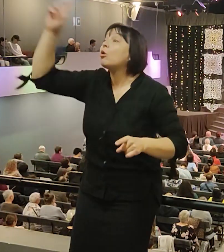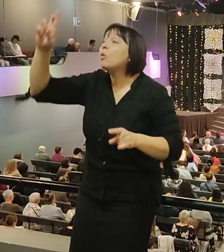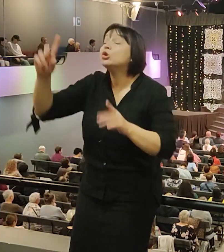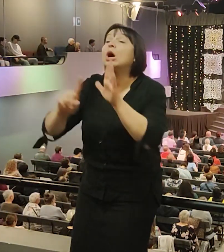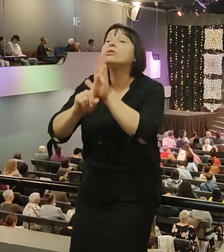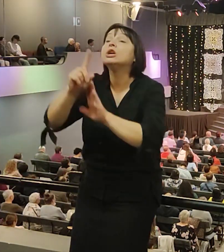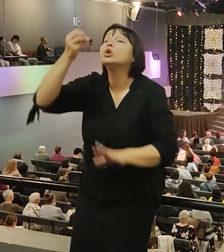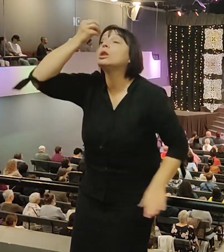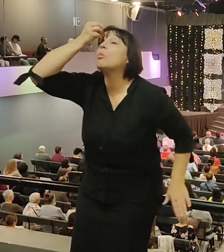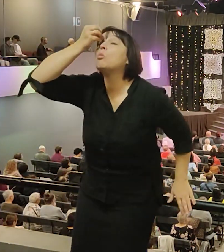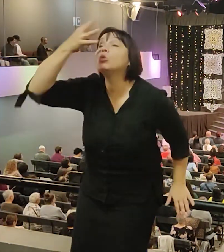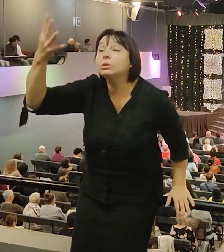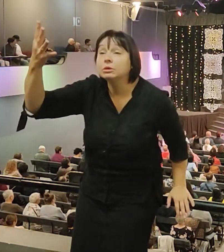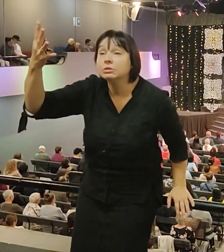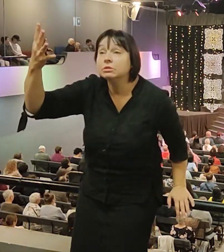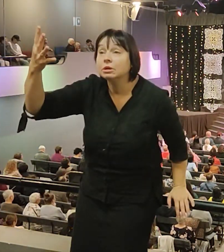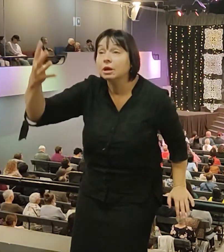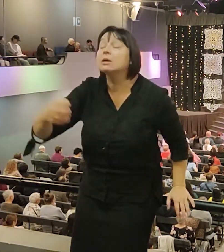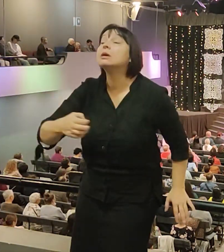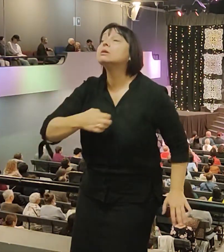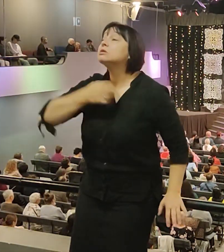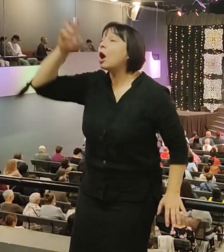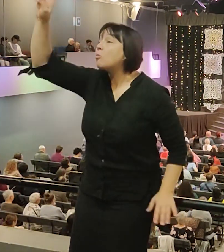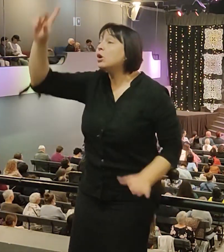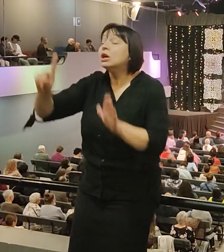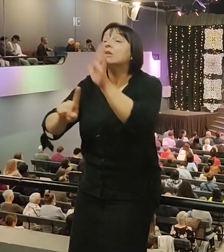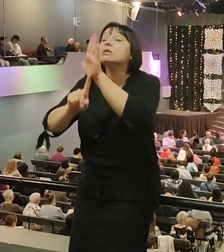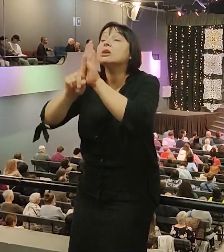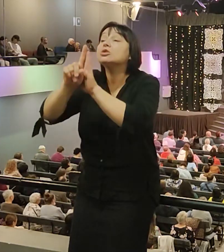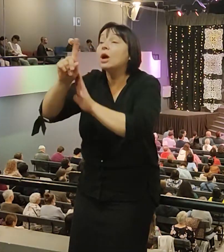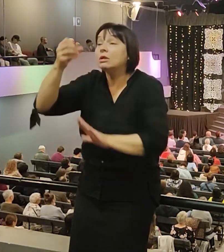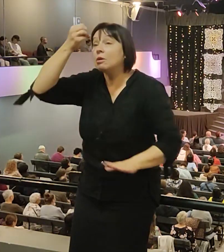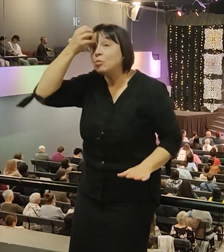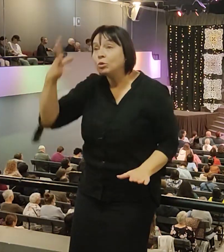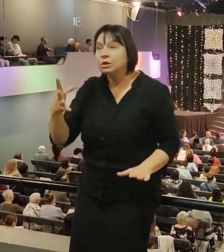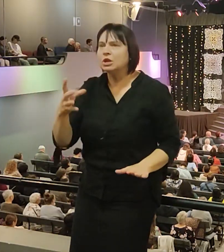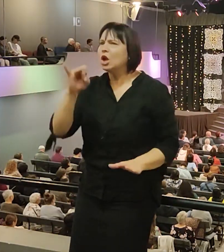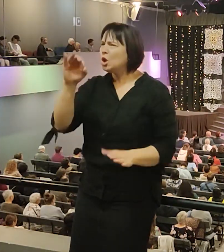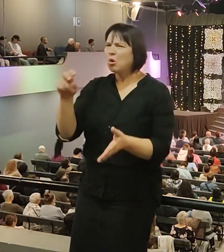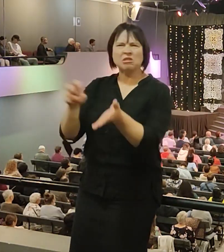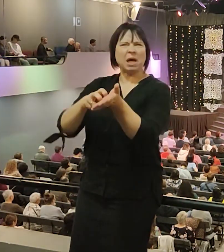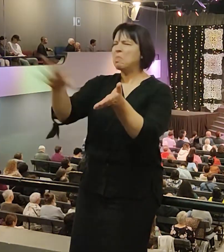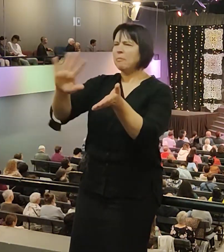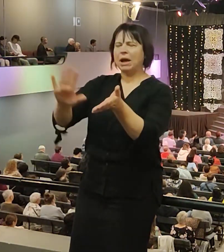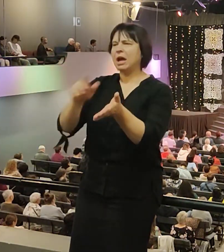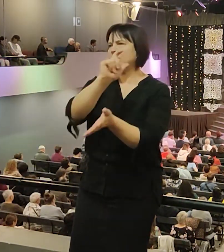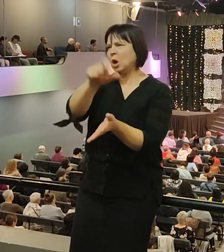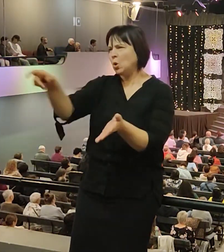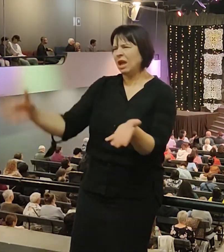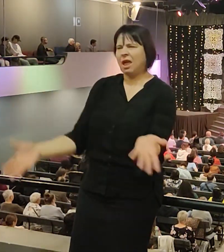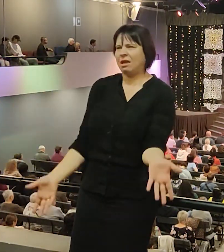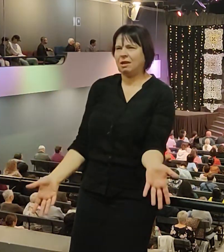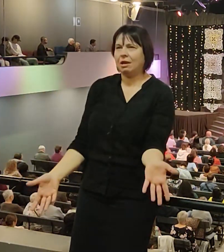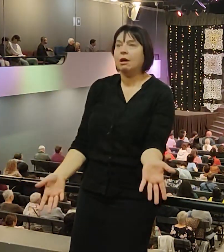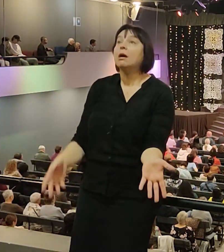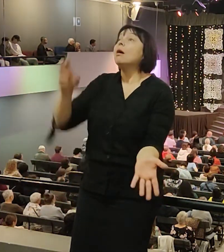Страх Господен – начало мудрости. Иосиф не боялся людей. Он боялся